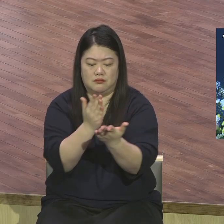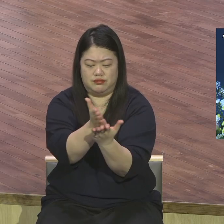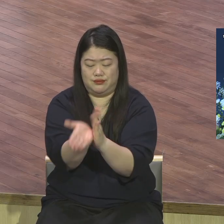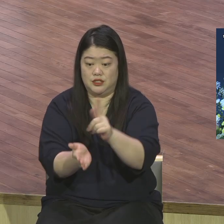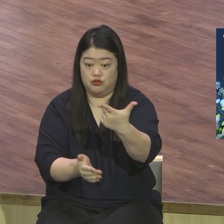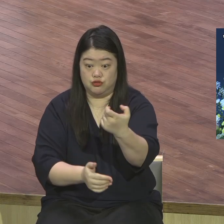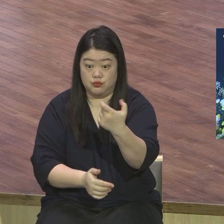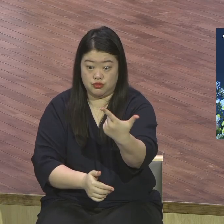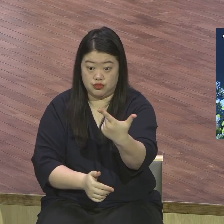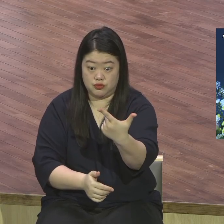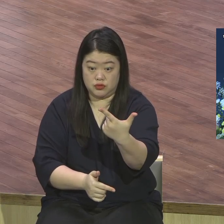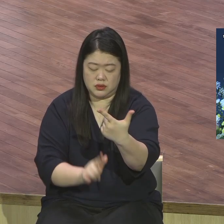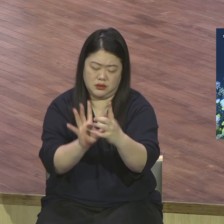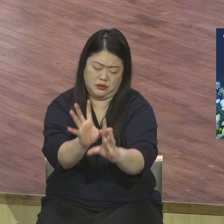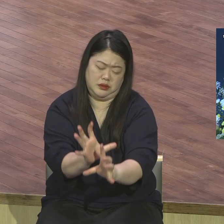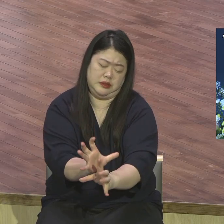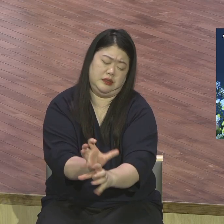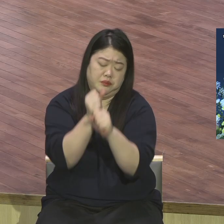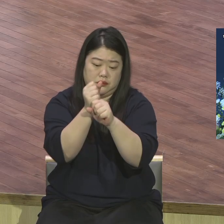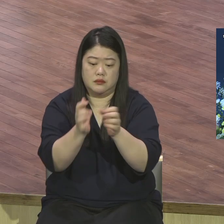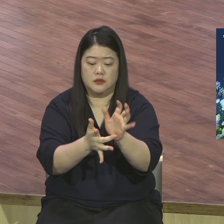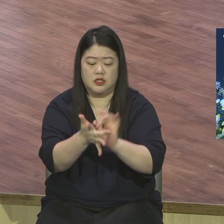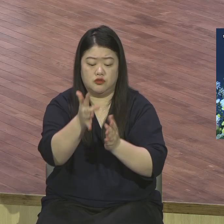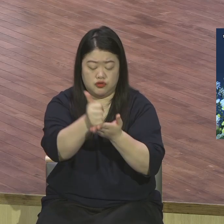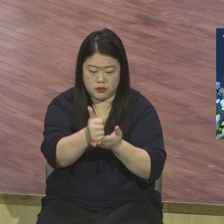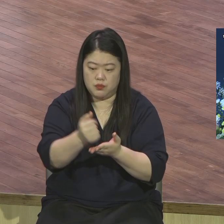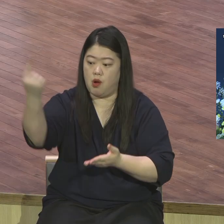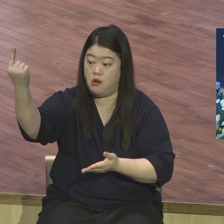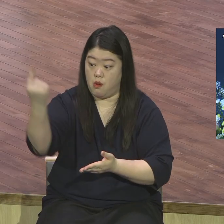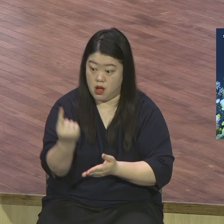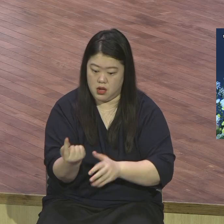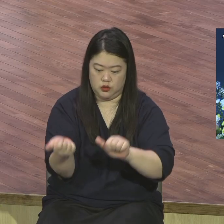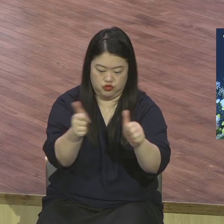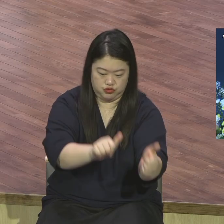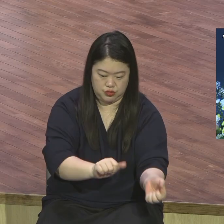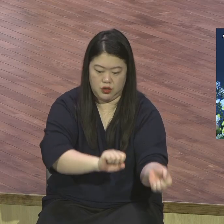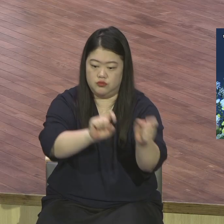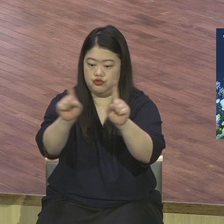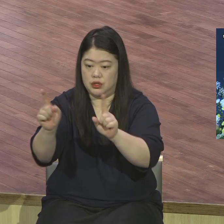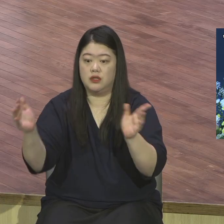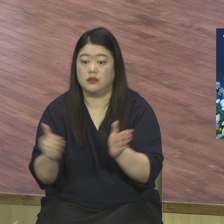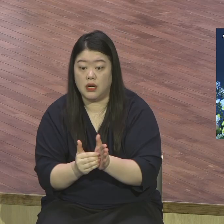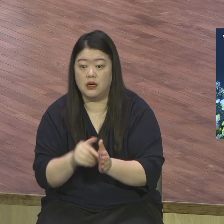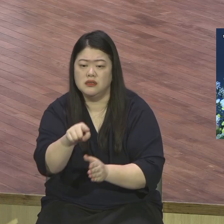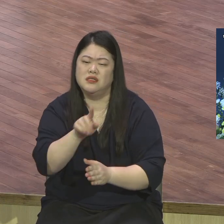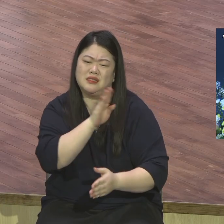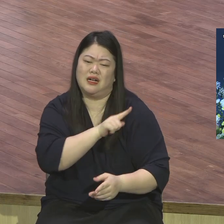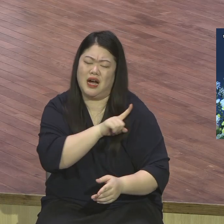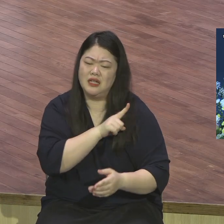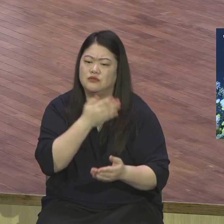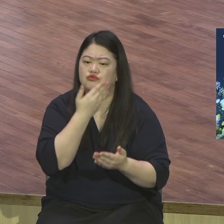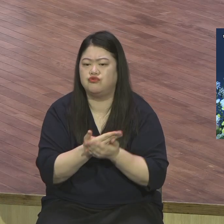부활이에요 이 핵심이 핵심 어느 신학자가 그랬어요 성경을 짜봐라